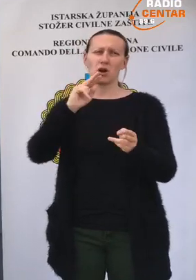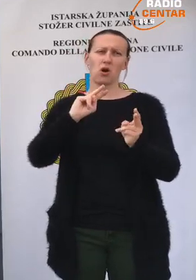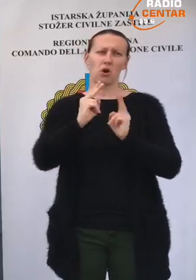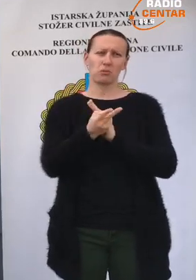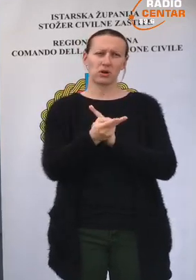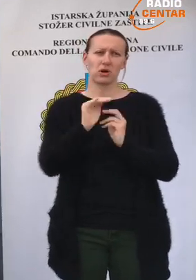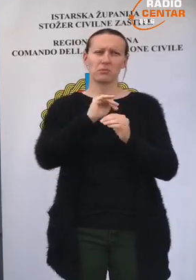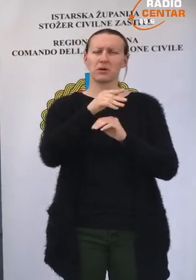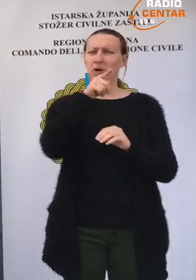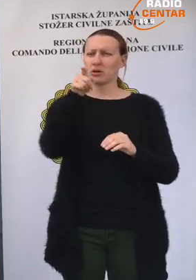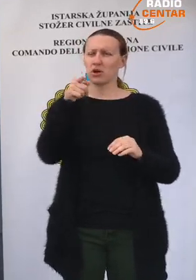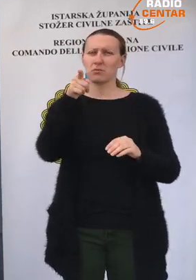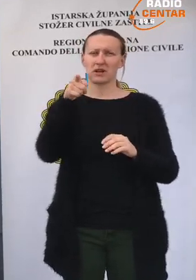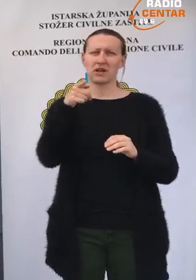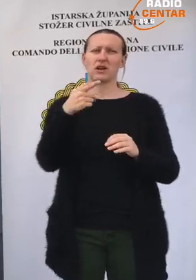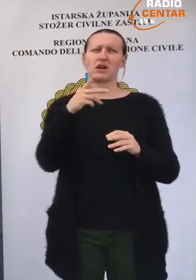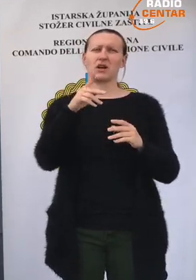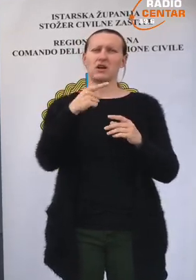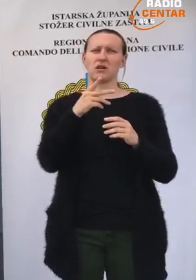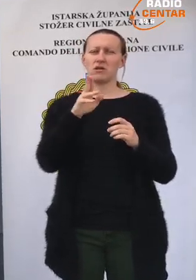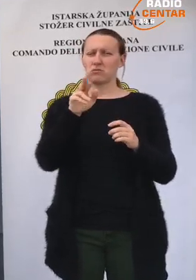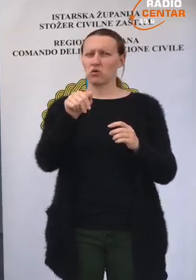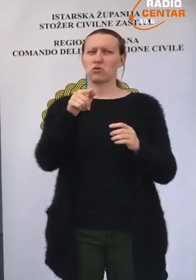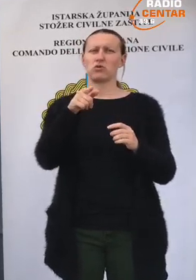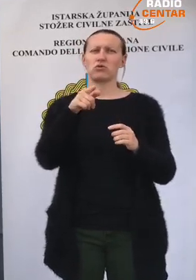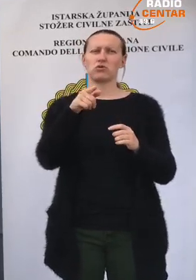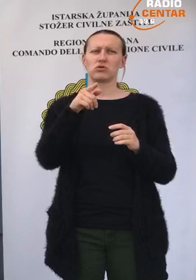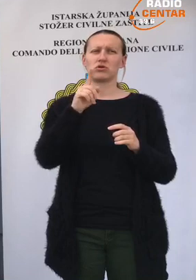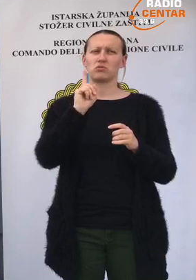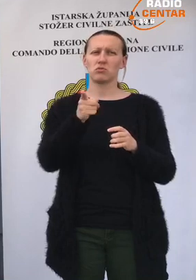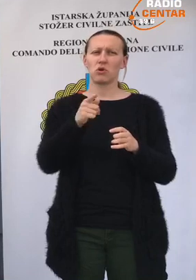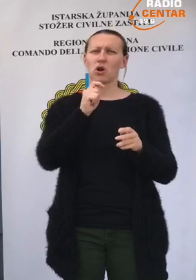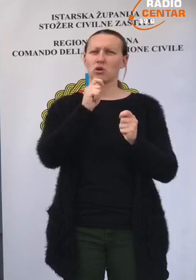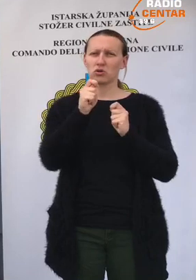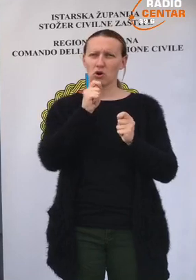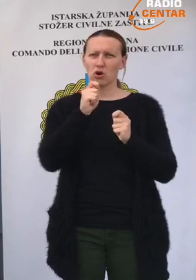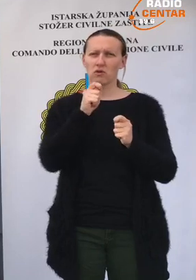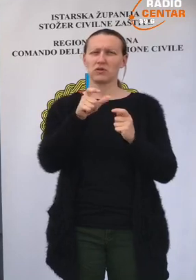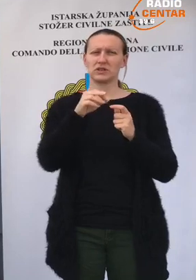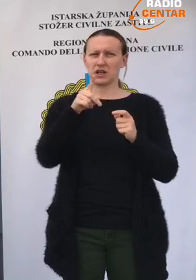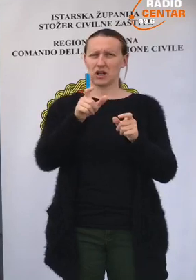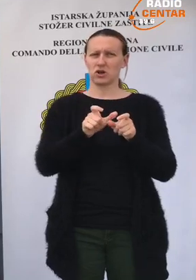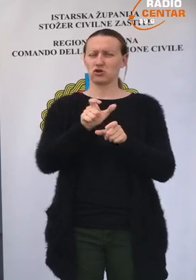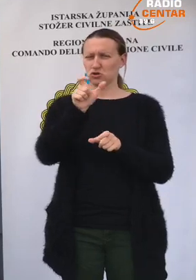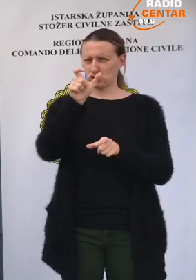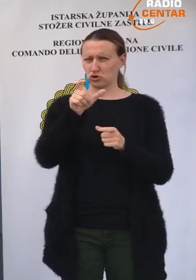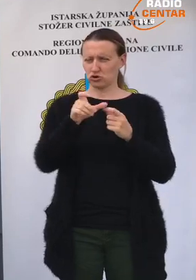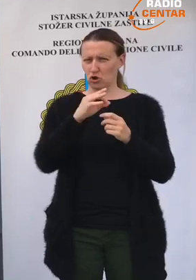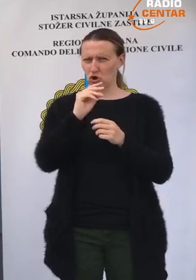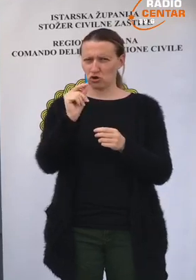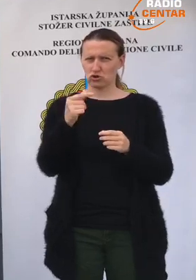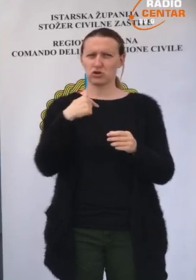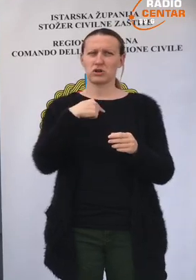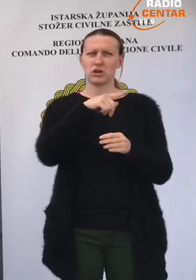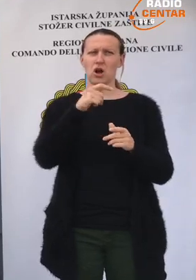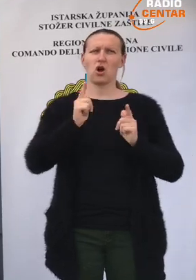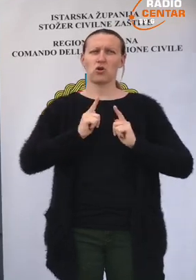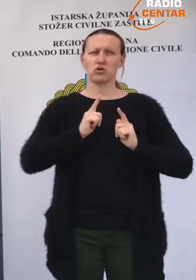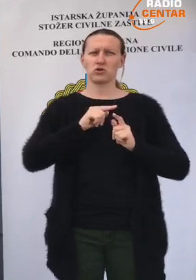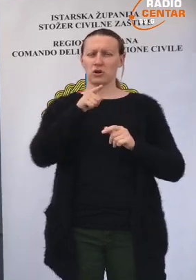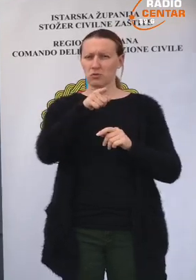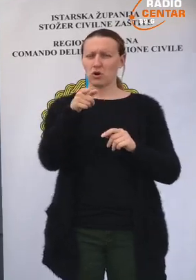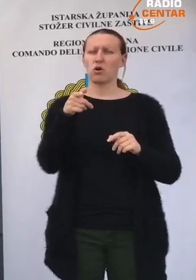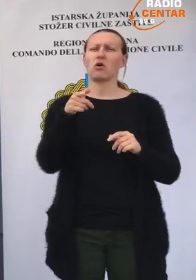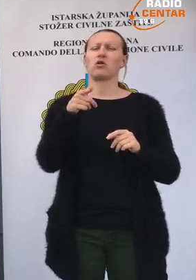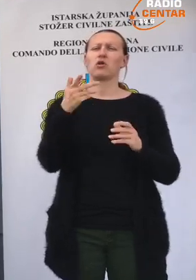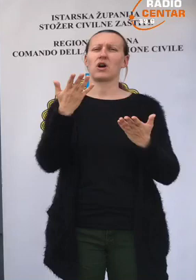i ubrnuto. Prema tome taj modalitet ćemo moći morati dogovoriti sa nacionalnim stožerom. Ja očekujem na temelju